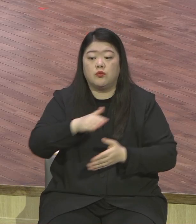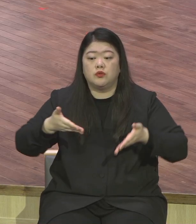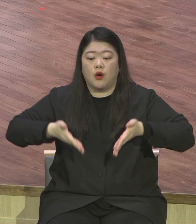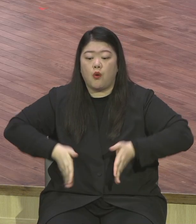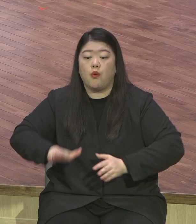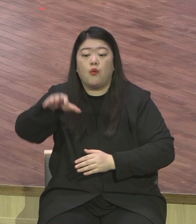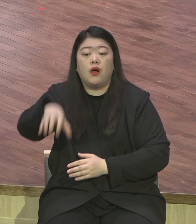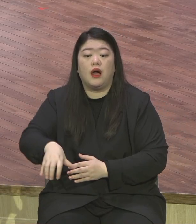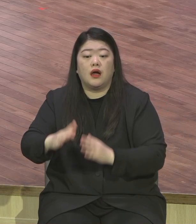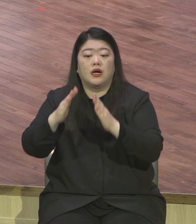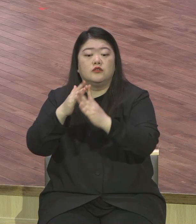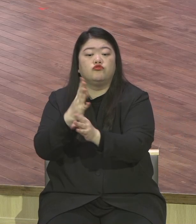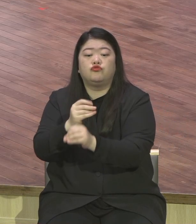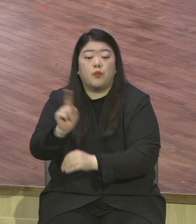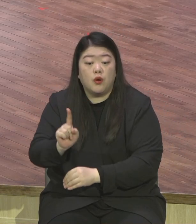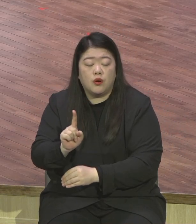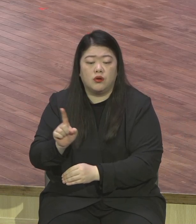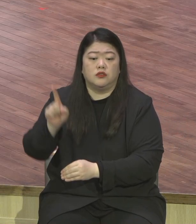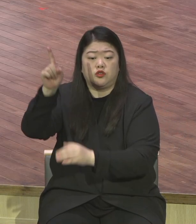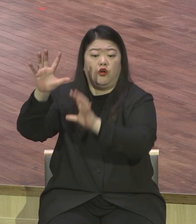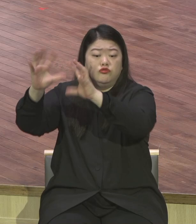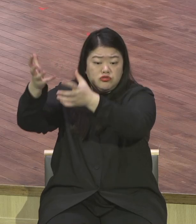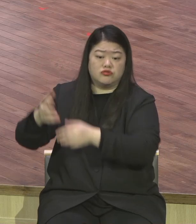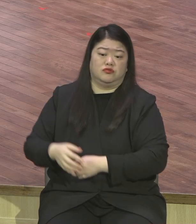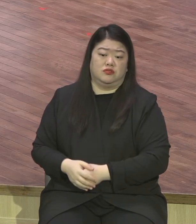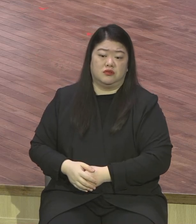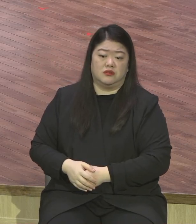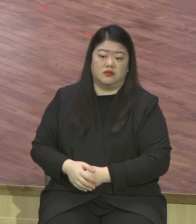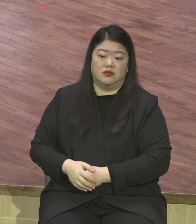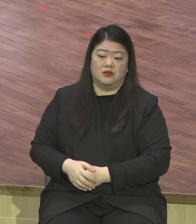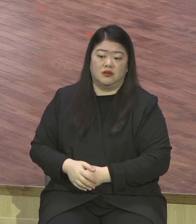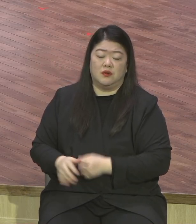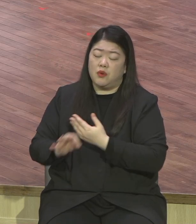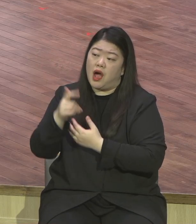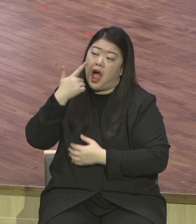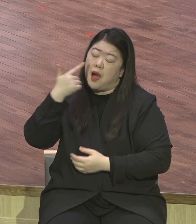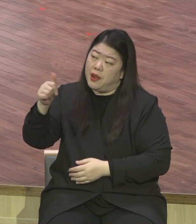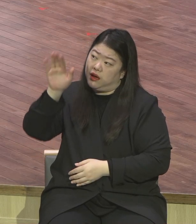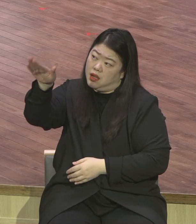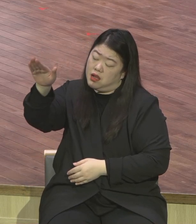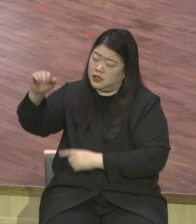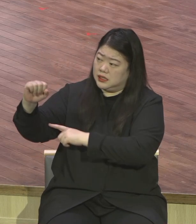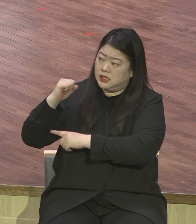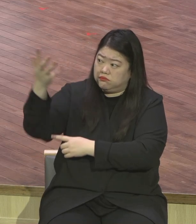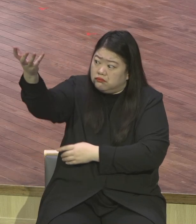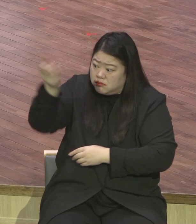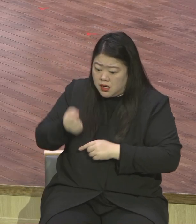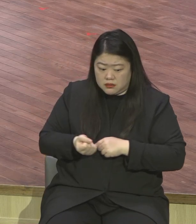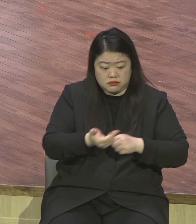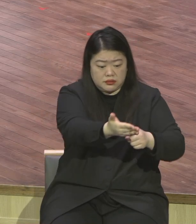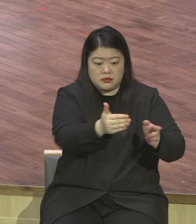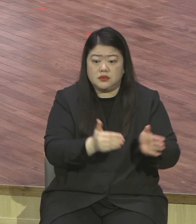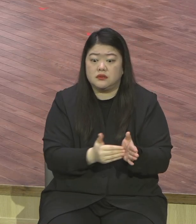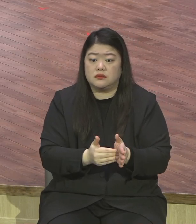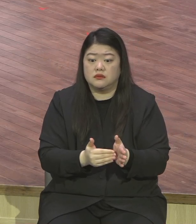누리는 사람은 위드 원리스 이 이마누엘을 실제로 삶 속에 누려야 된단 말이에요.